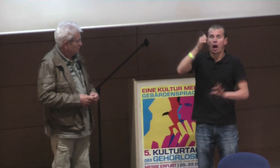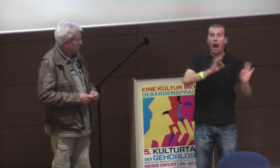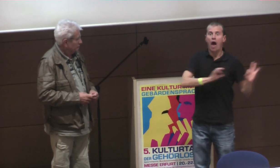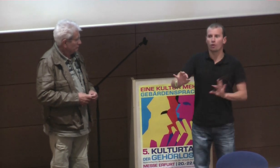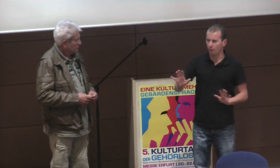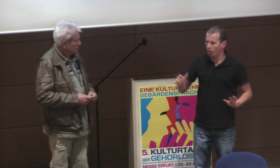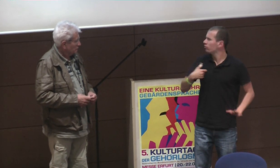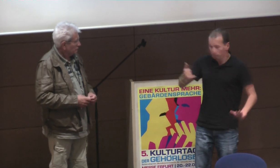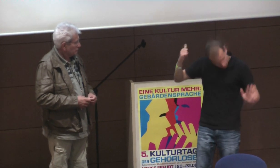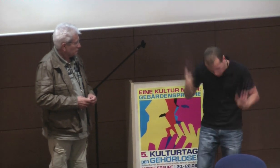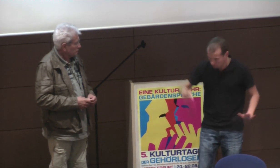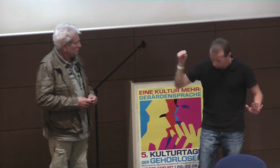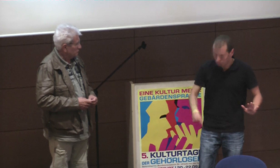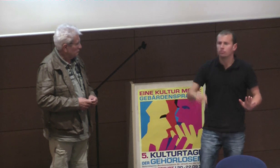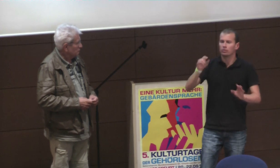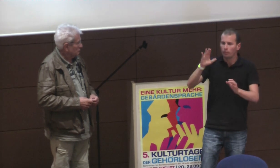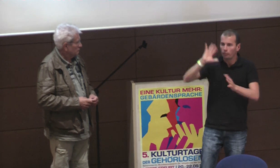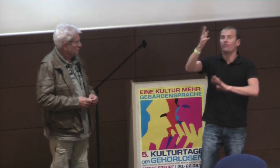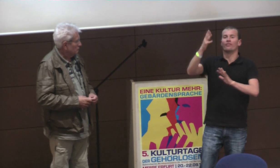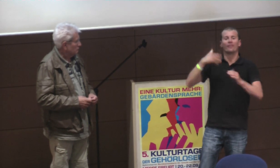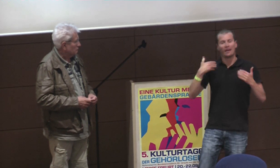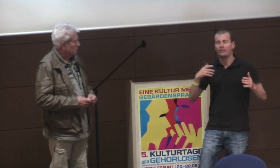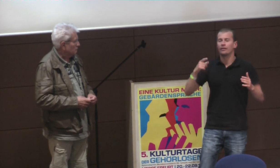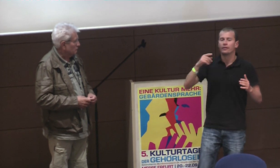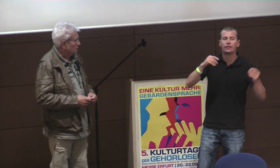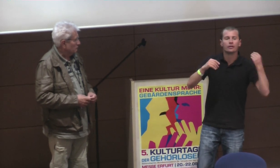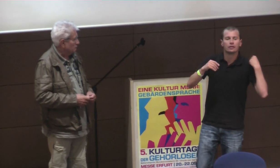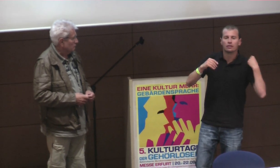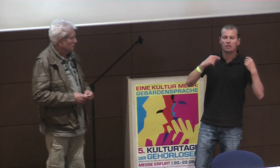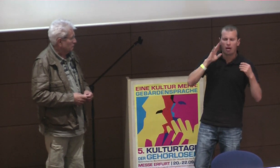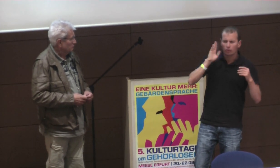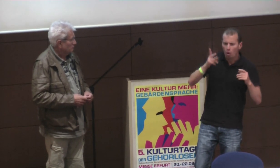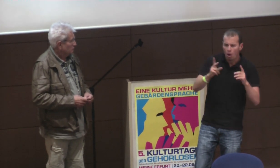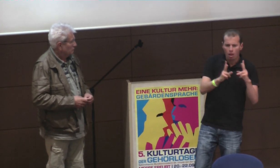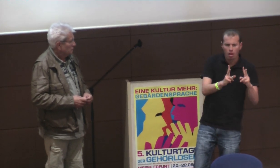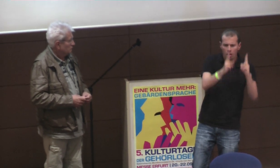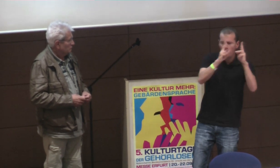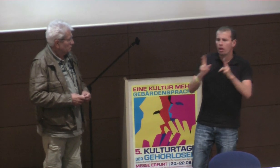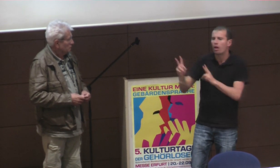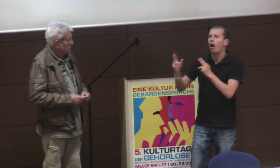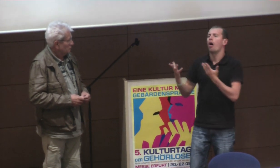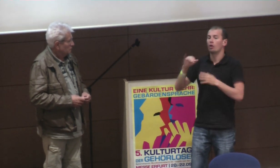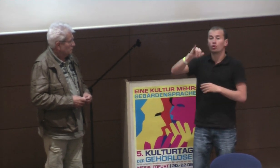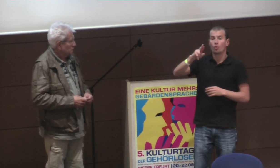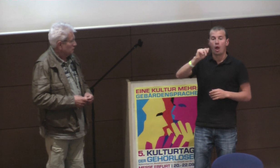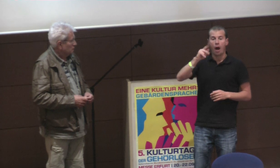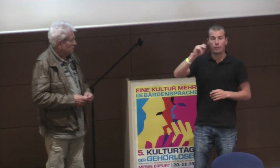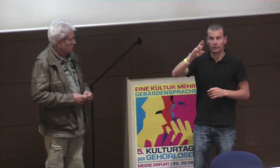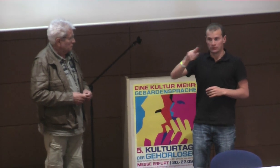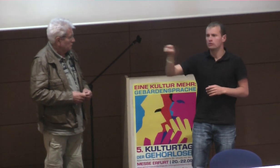ähm, das ist ja normal, dass der Tagesschau, oder so weiter ist, aber dann haben das, und, ähm, und haben das, ja wirklich, ähm, live gehabt, und, ähm, das